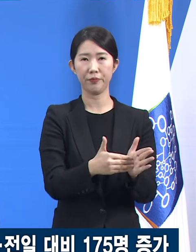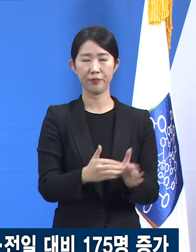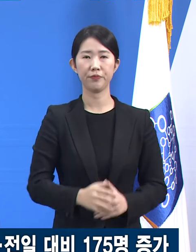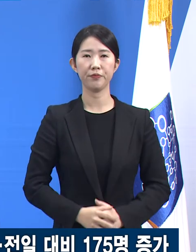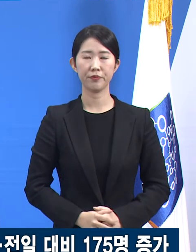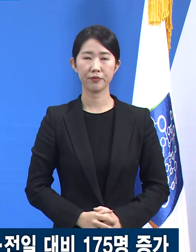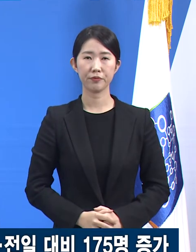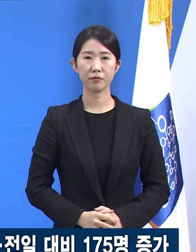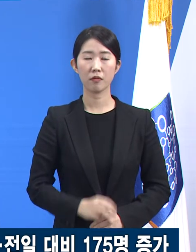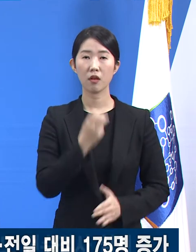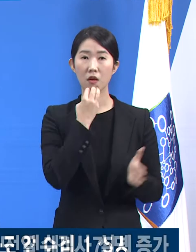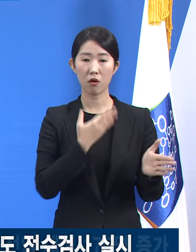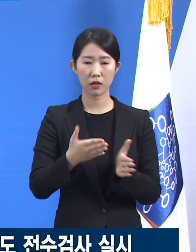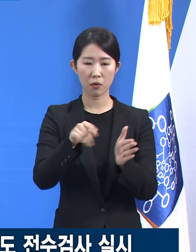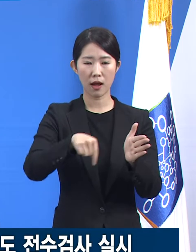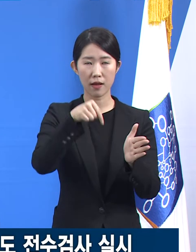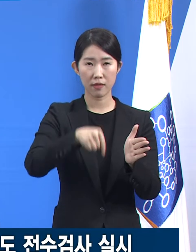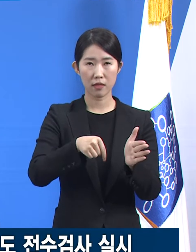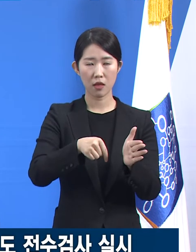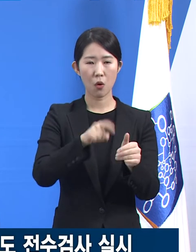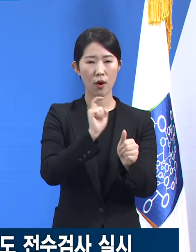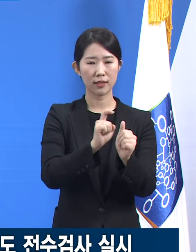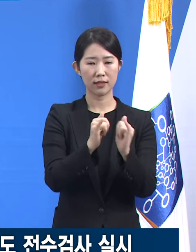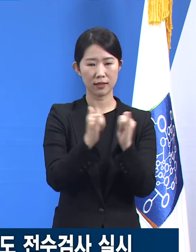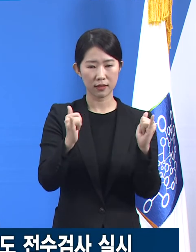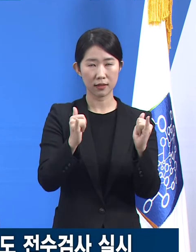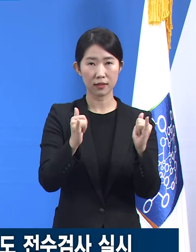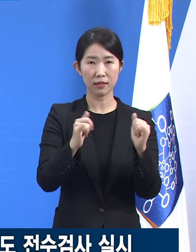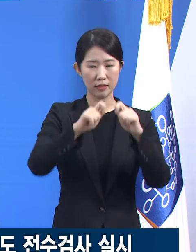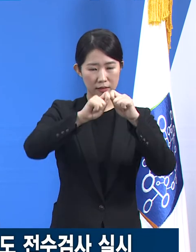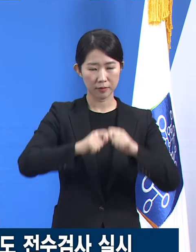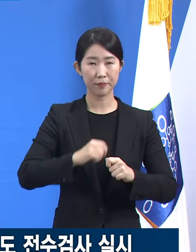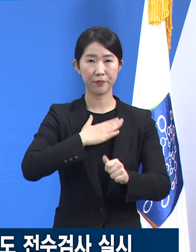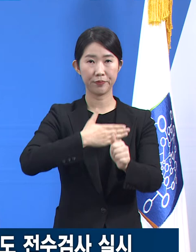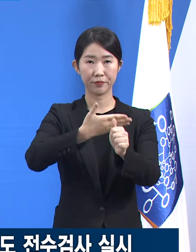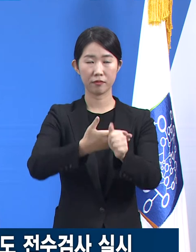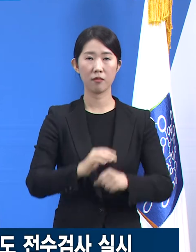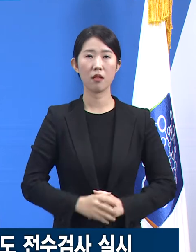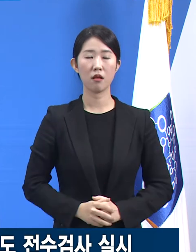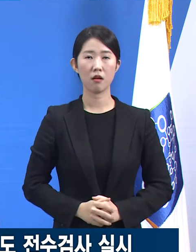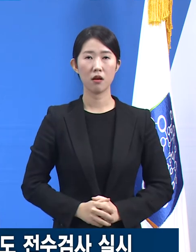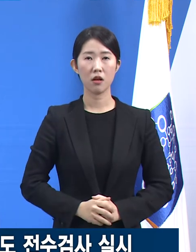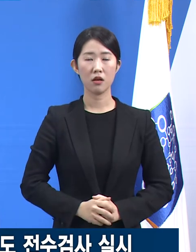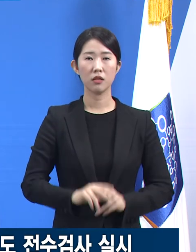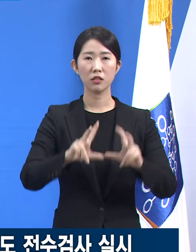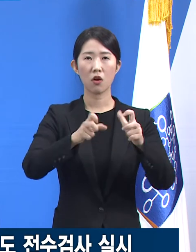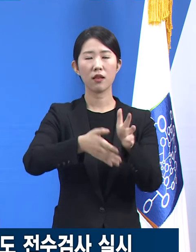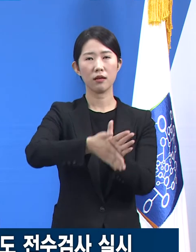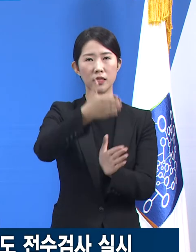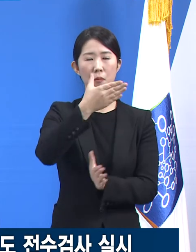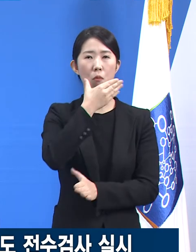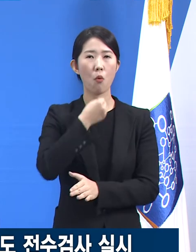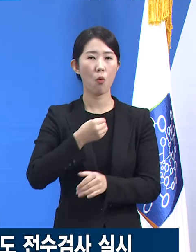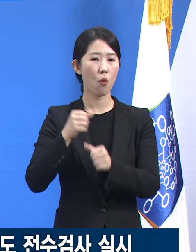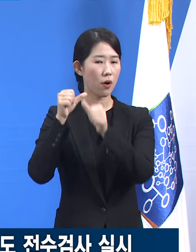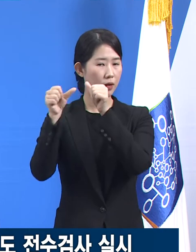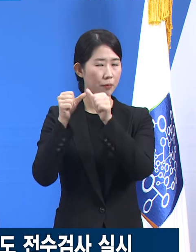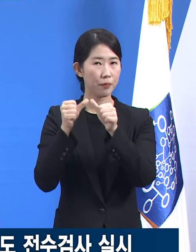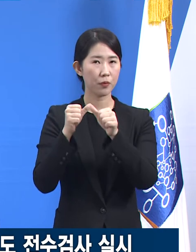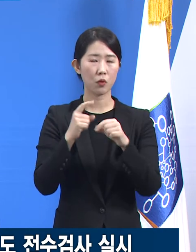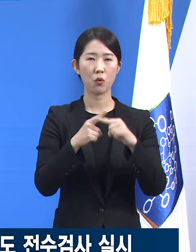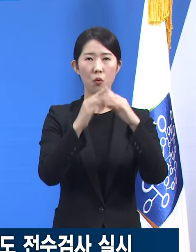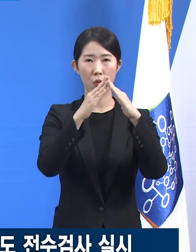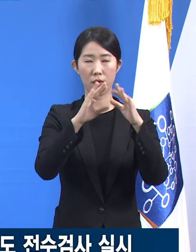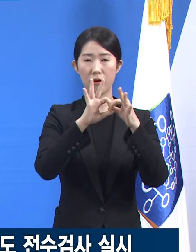도내 주요 확진 상황에 대해서 말씀드립니다. 먼저 성남시 보금교회 관련 확진 상황입니다. 지난